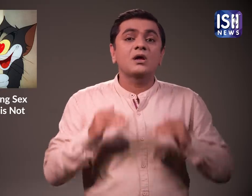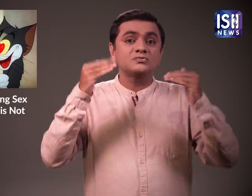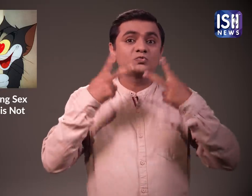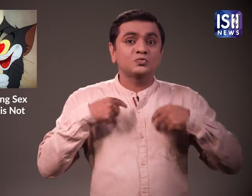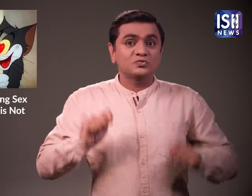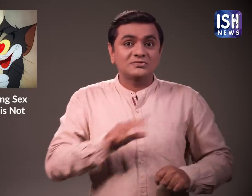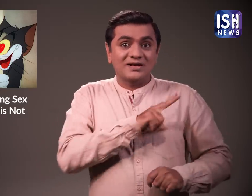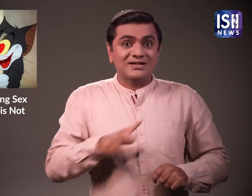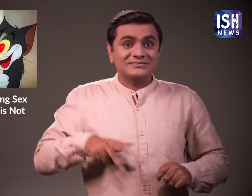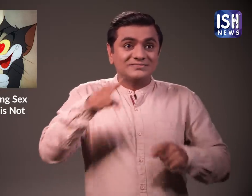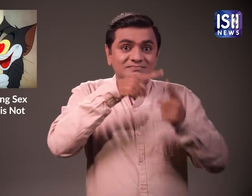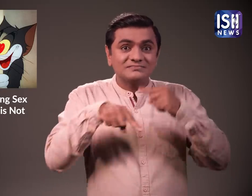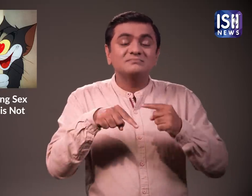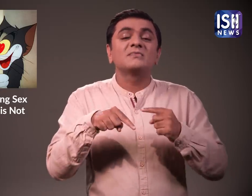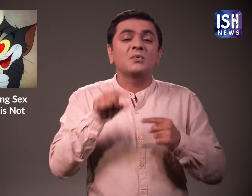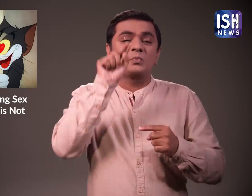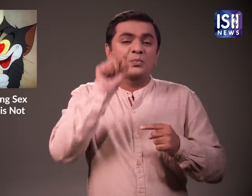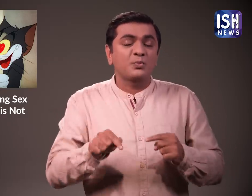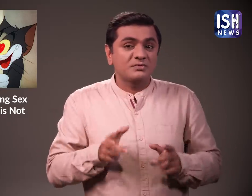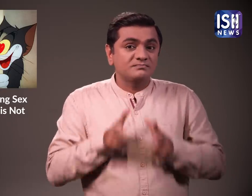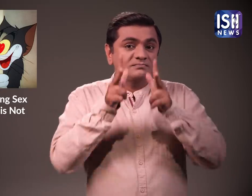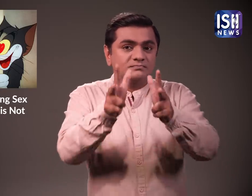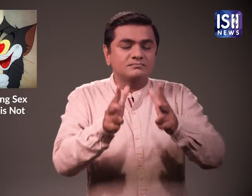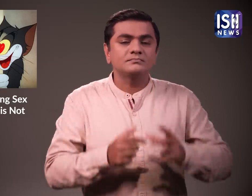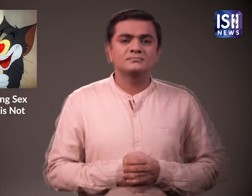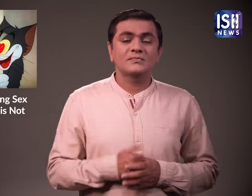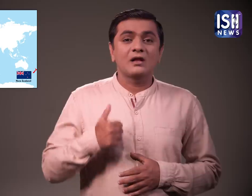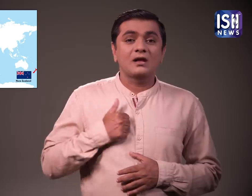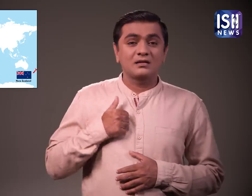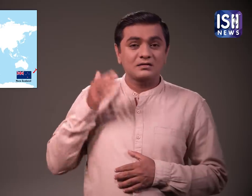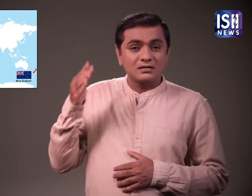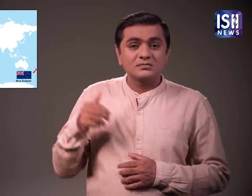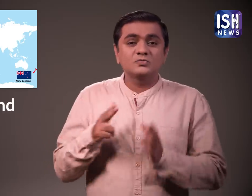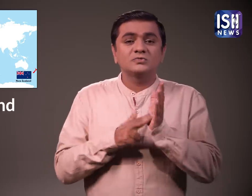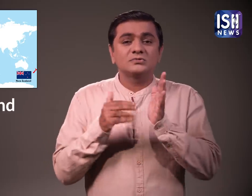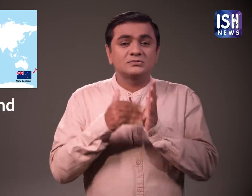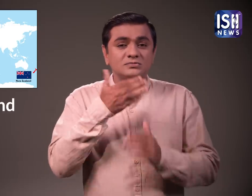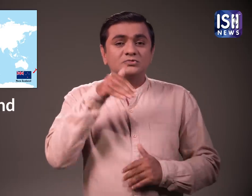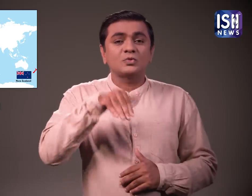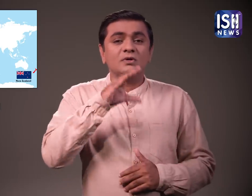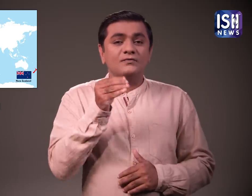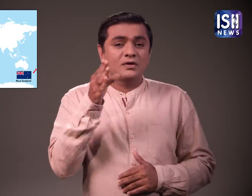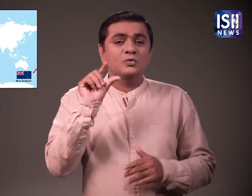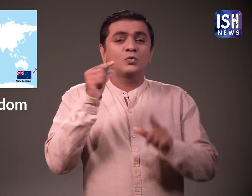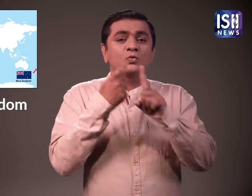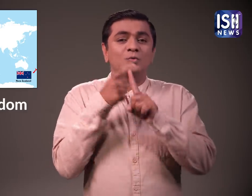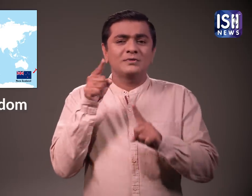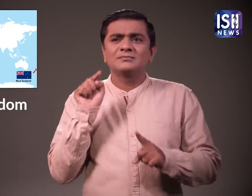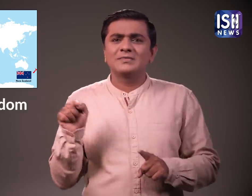इसके अलावा करनाटक उच्चनियाले और से और भी फैसला आया उन्होंने कहा कंड़ेड़, न्यूजिलन, डक्षण अफ्रिका और युके